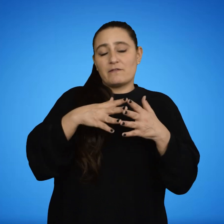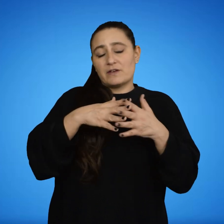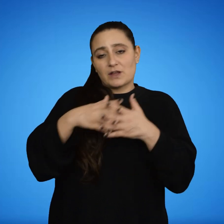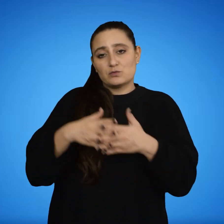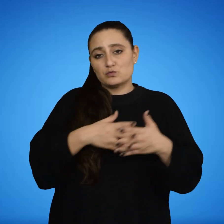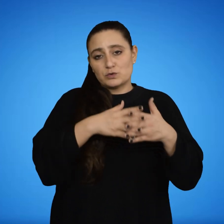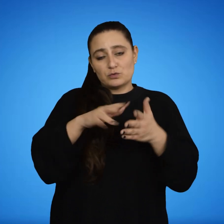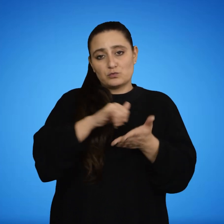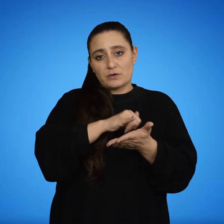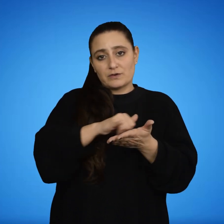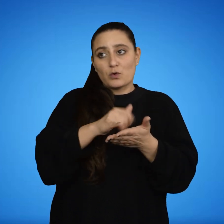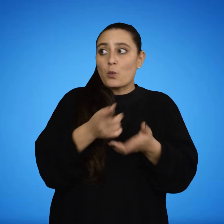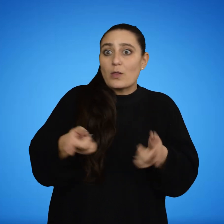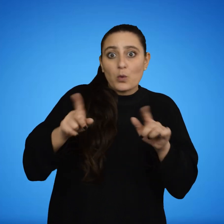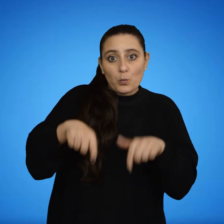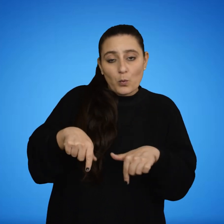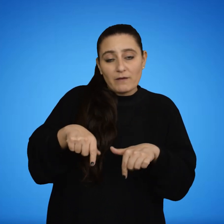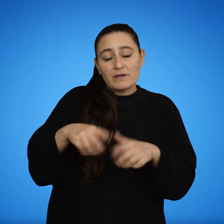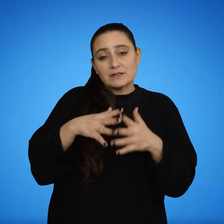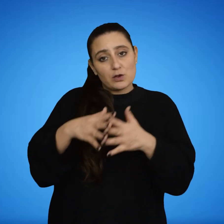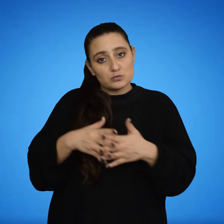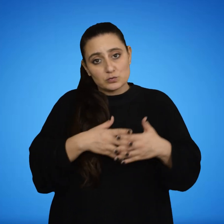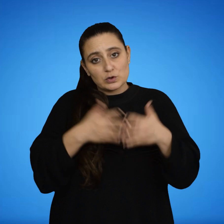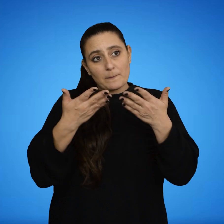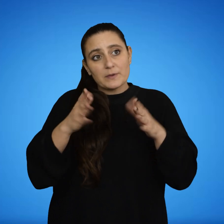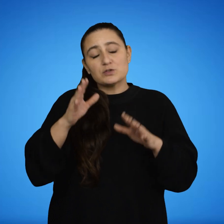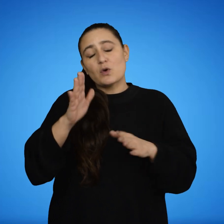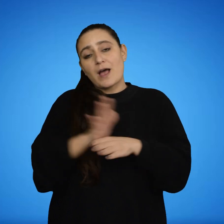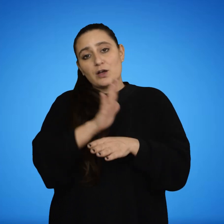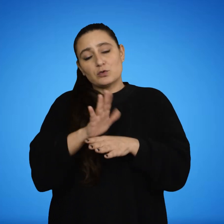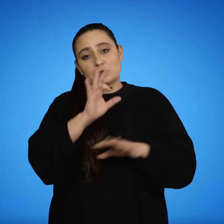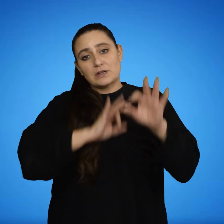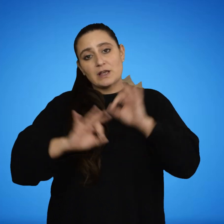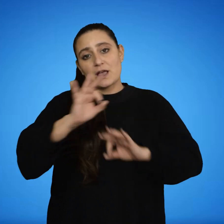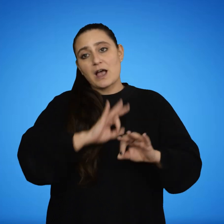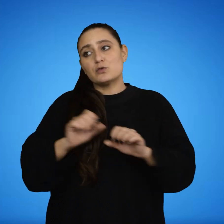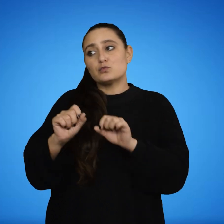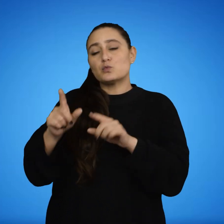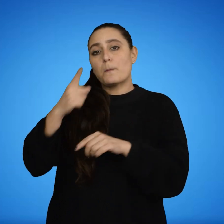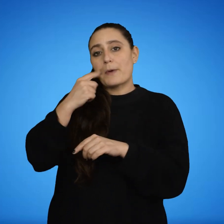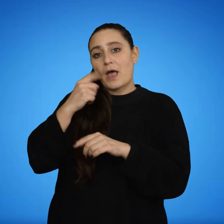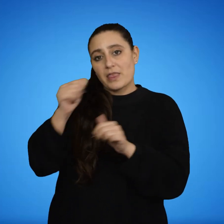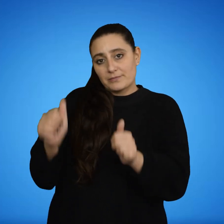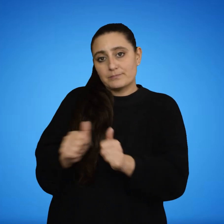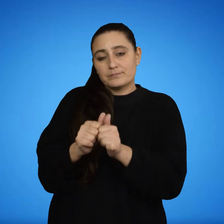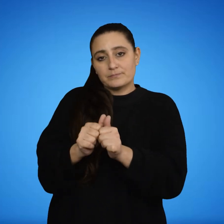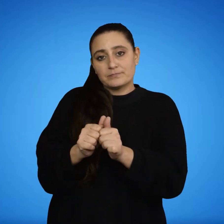regresó a Nueva York. Al volver a EU comenzó a actuar en la compañía de teatro de su padre.